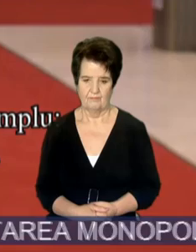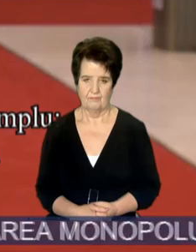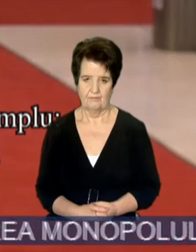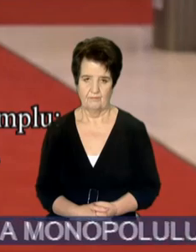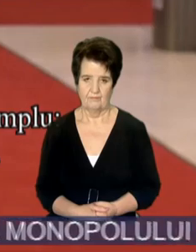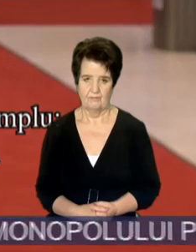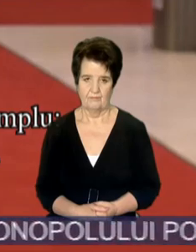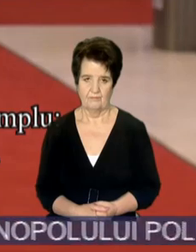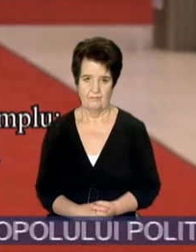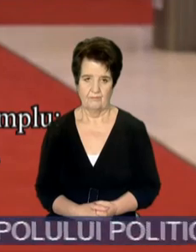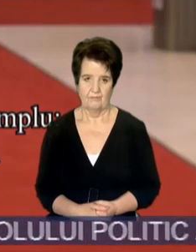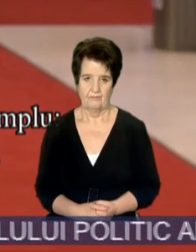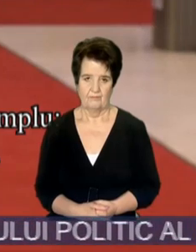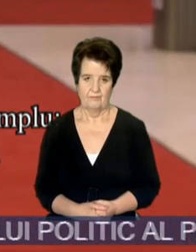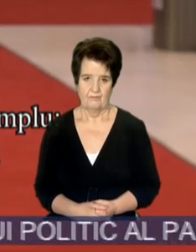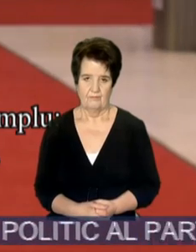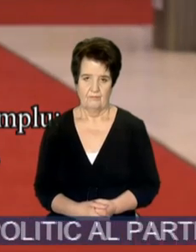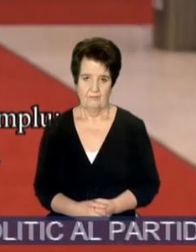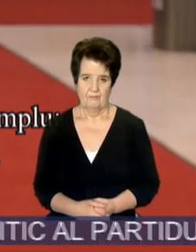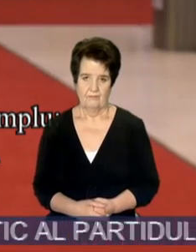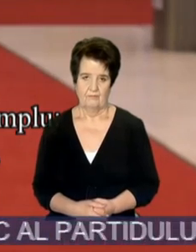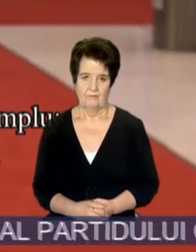războiul de războiul la Războiului.